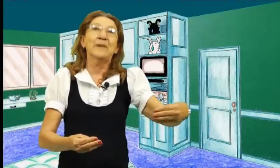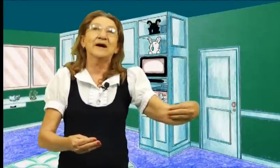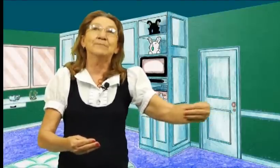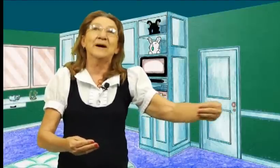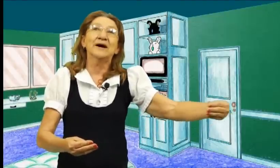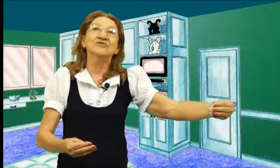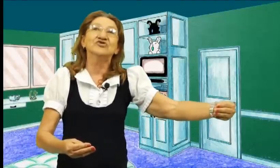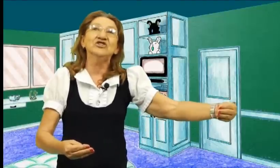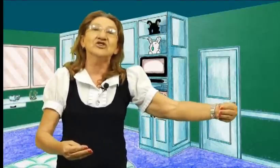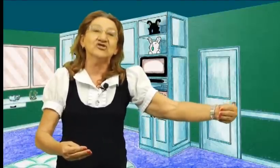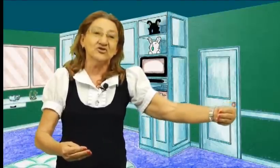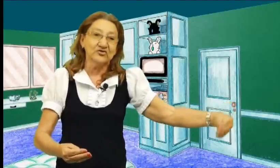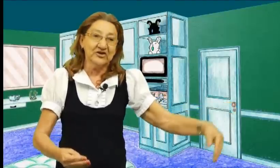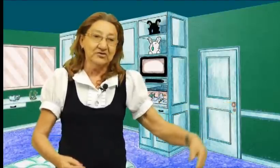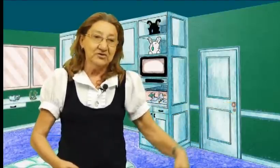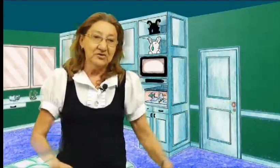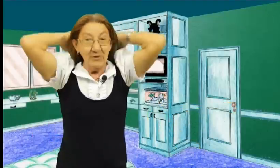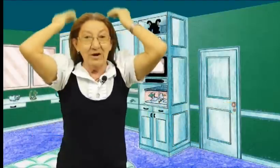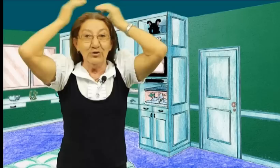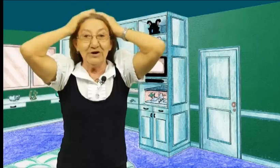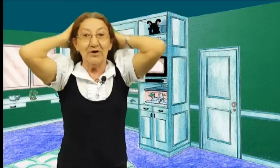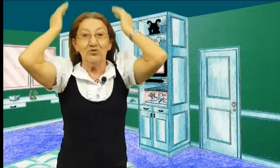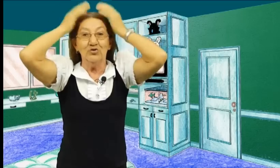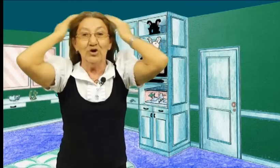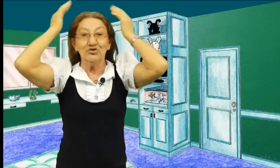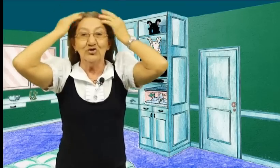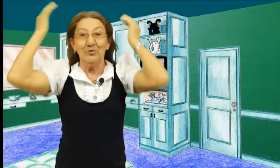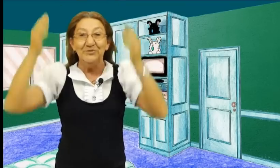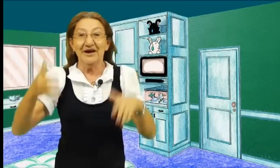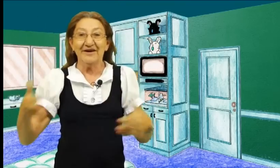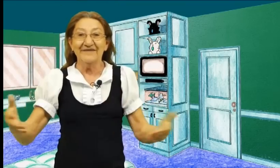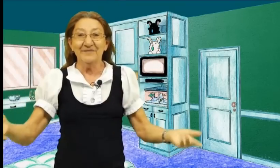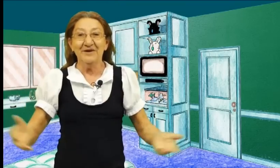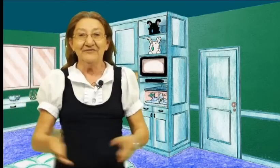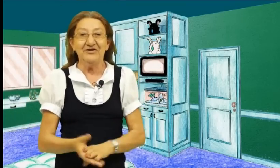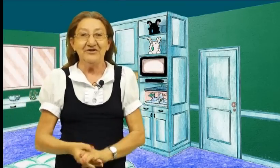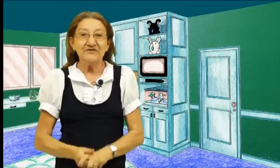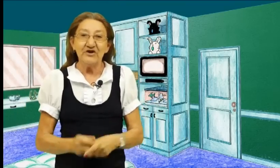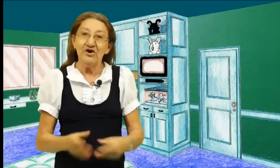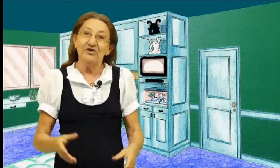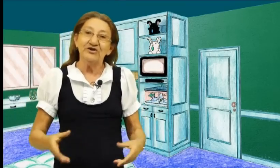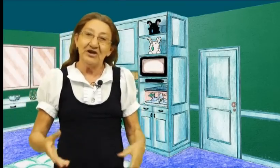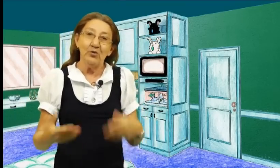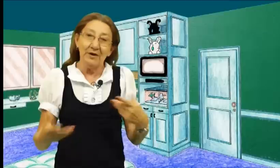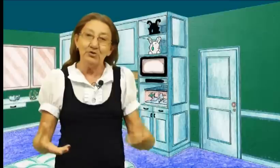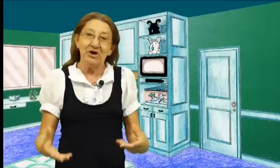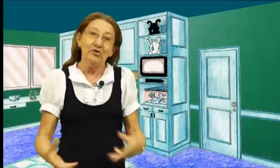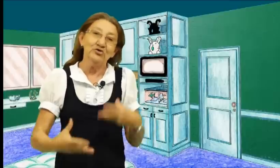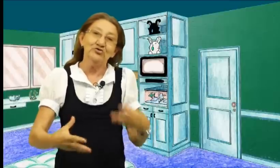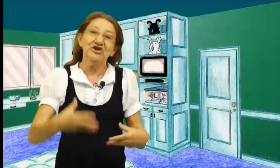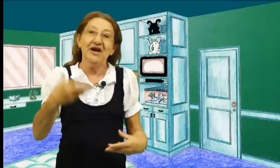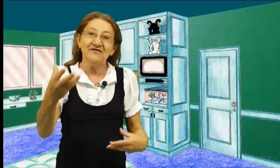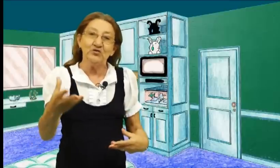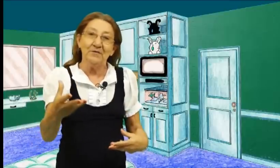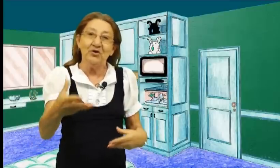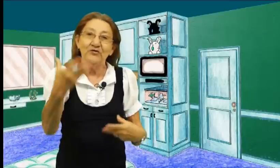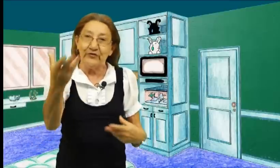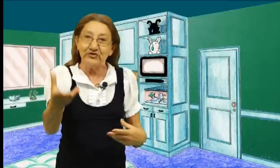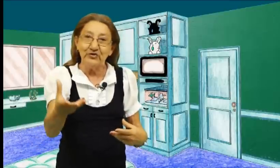para pagar Trinta e tantos anos É um aluguel com outro nome Minha Casa Minha Vida Só que é um aluguel que um dia é seu Mas quando for seu,